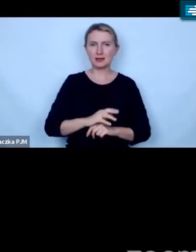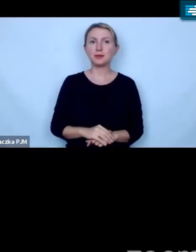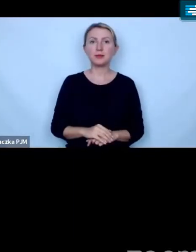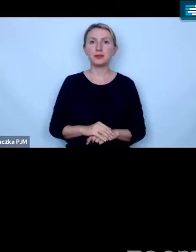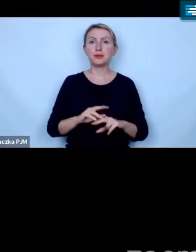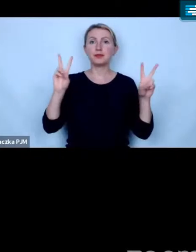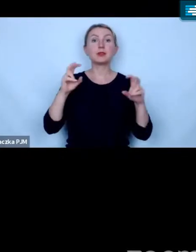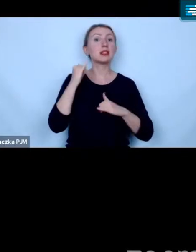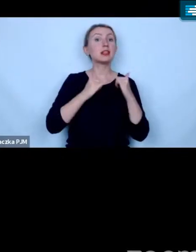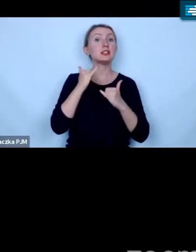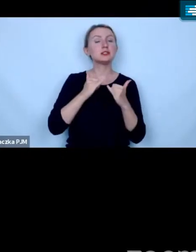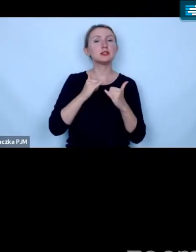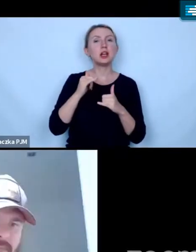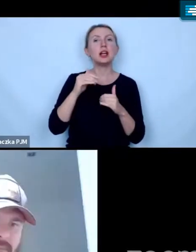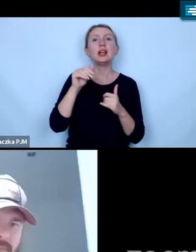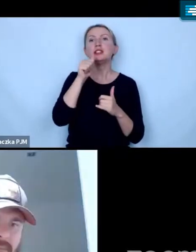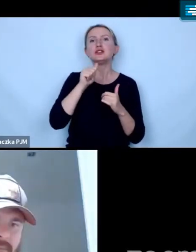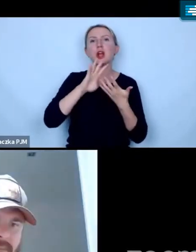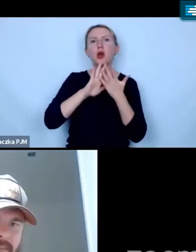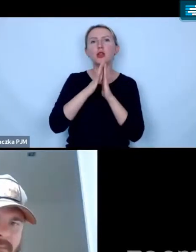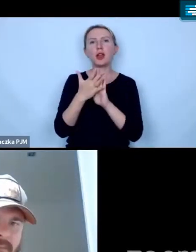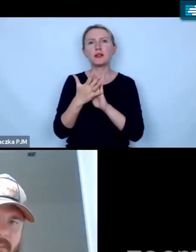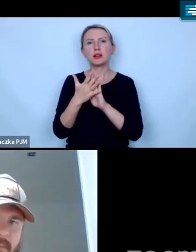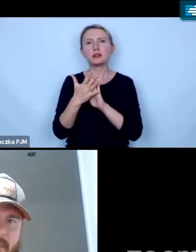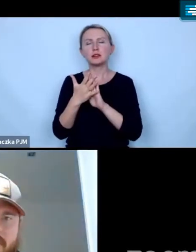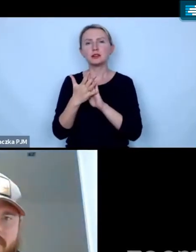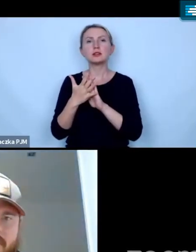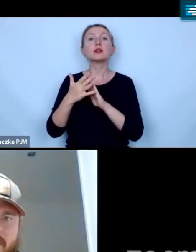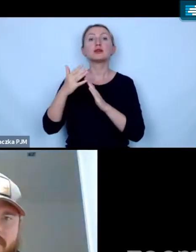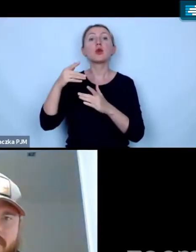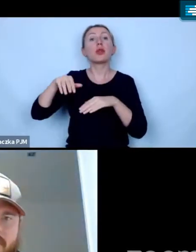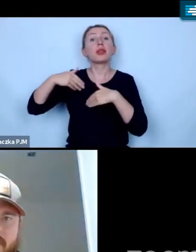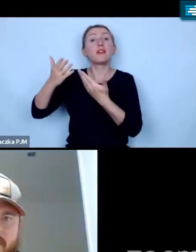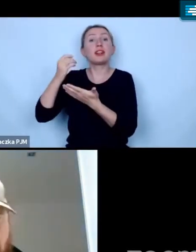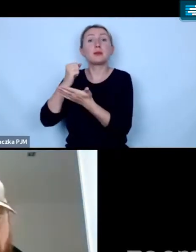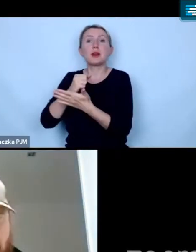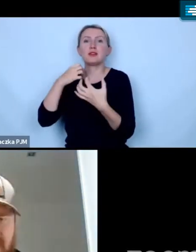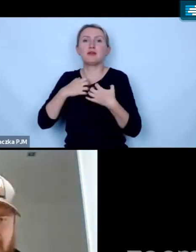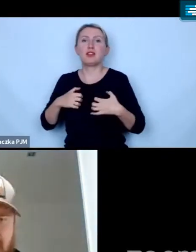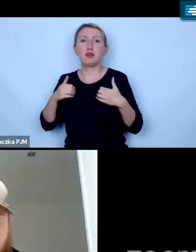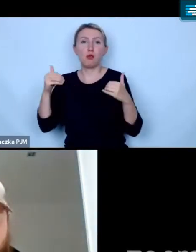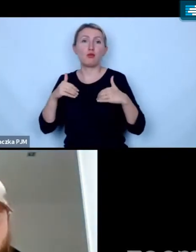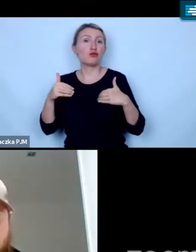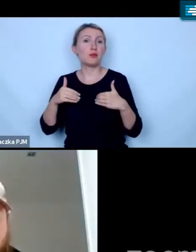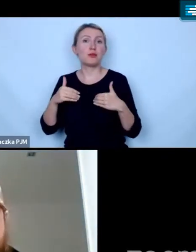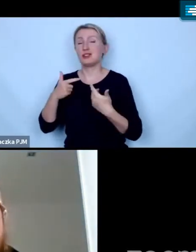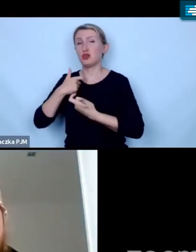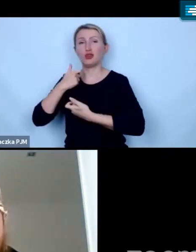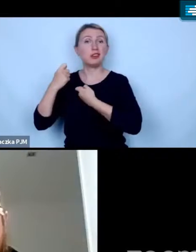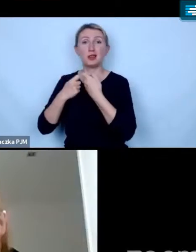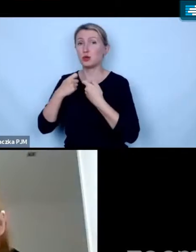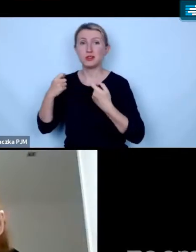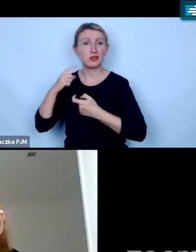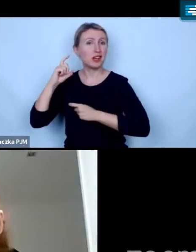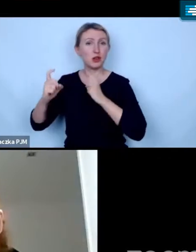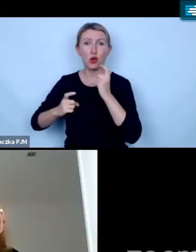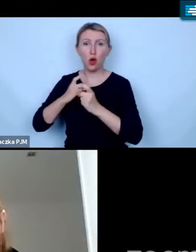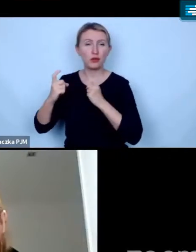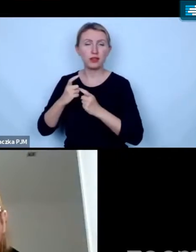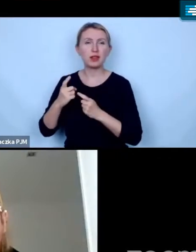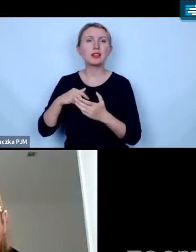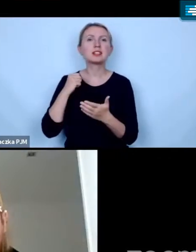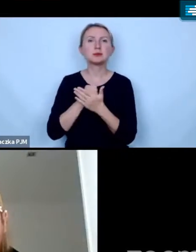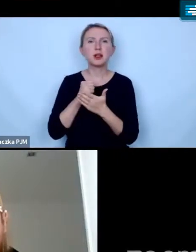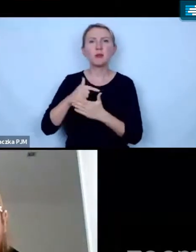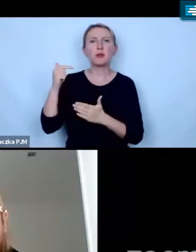uzależimy sukces zielonej transformacji od przyznania praw zwierzętom to możemy stanąć przed nierozwiązywalnymi konfliktami te kwestie